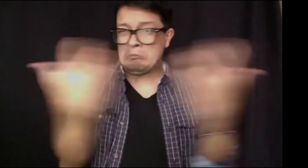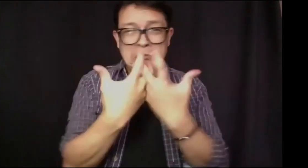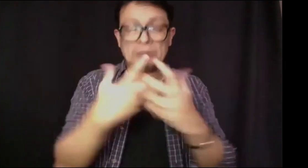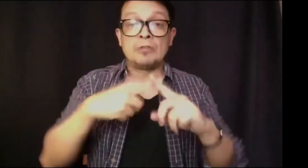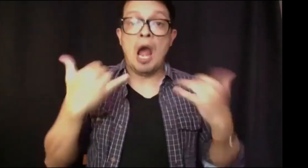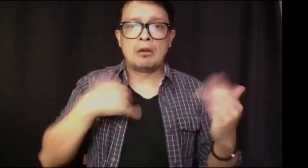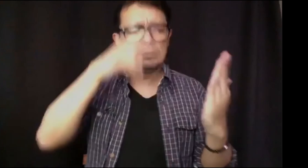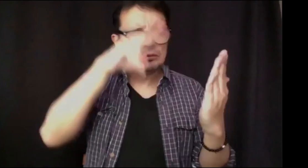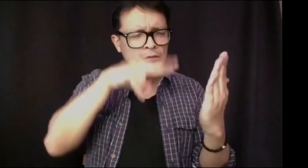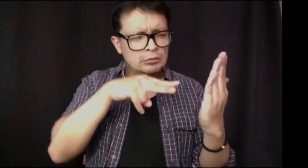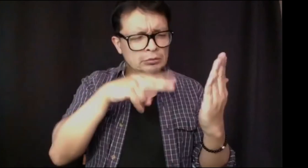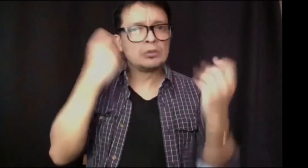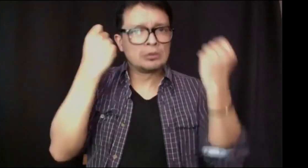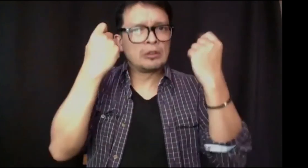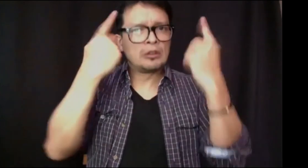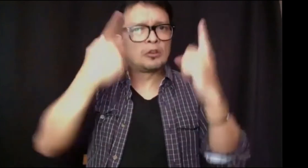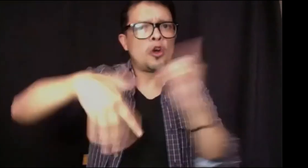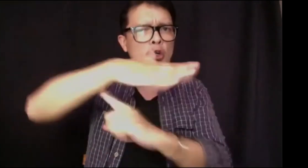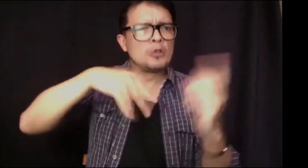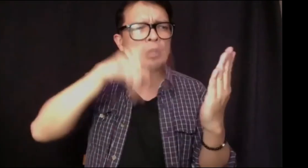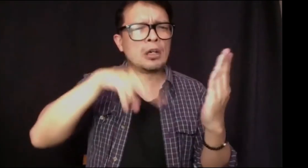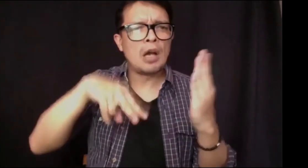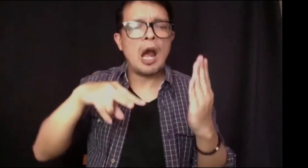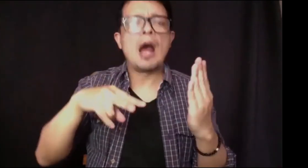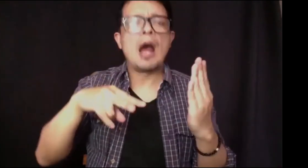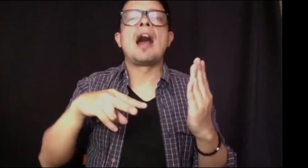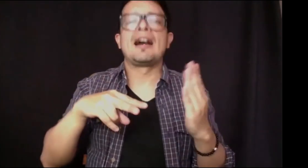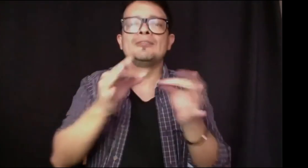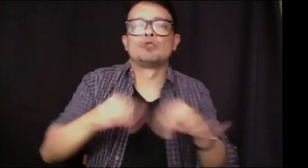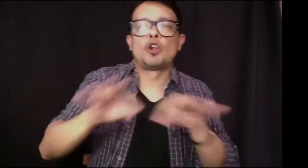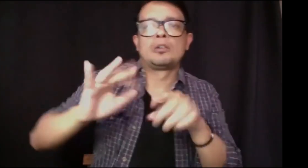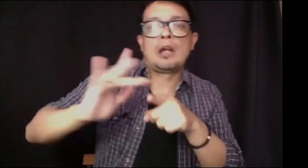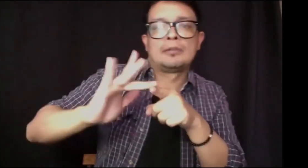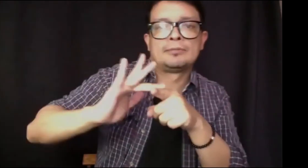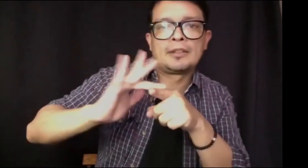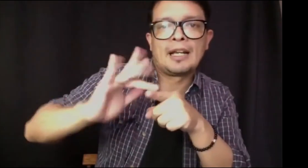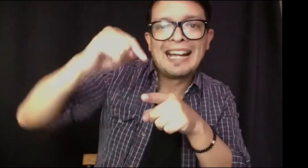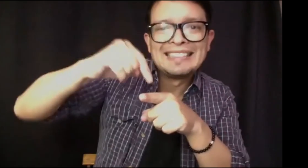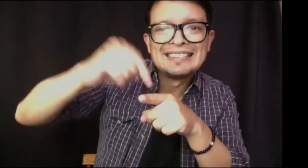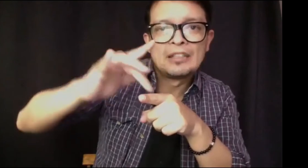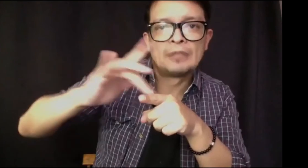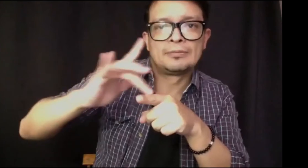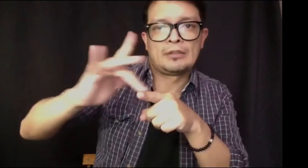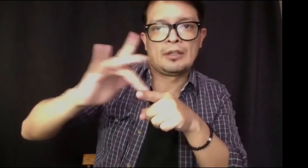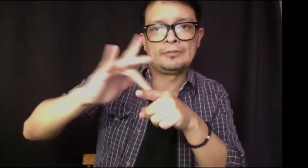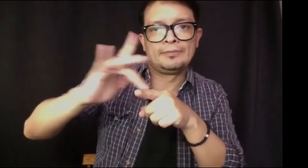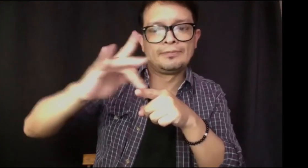y que antes no me interesaban y no sabía nada en absoluto. Bueno, bueno, uno a entender muchas cosas, muchos conceptos, empieza a